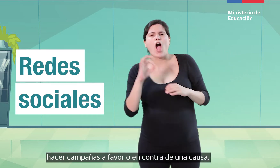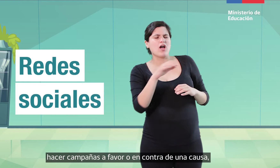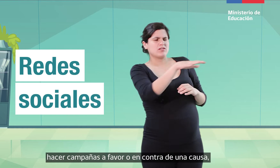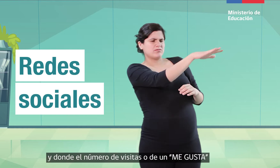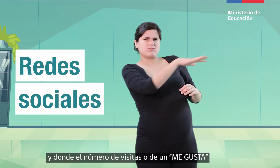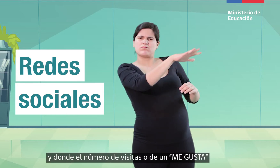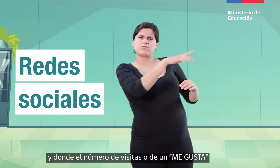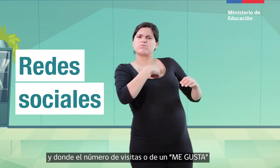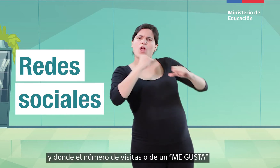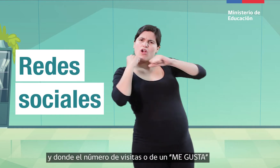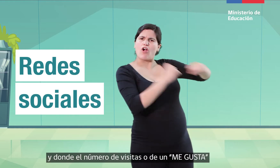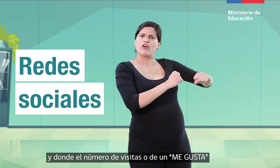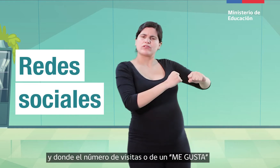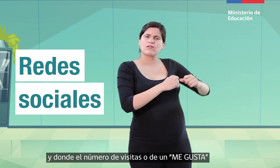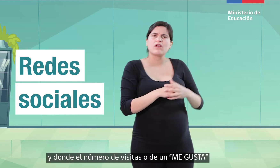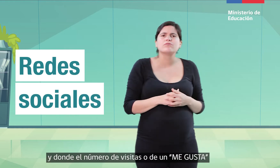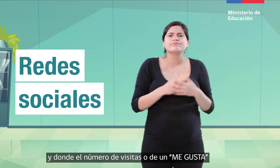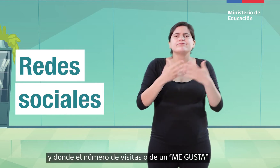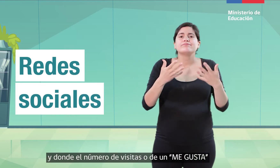y donde el número de visitas o de un me gusta